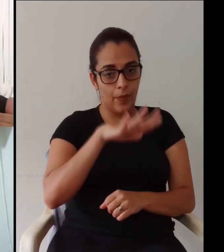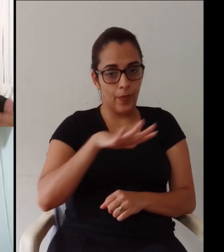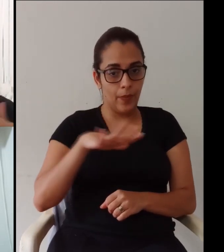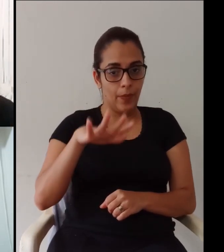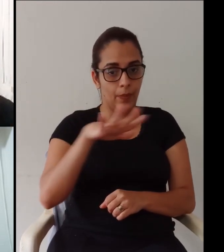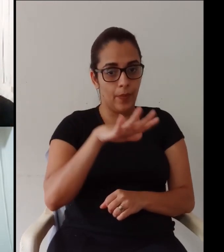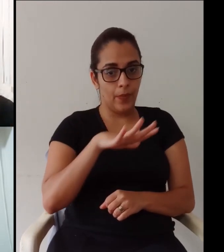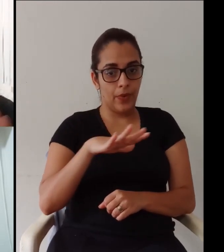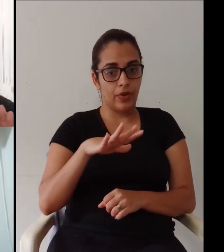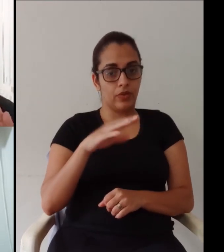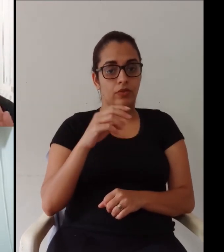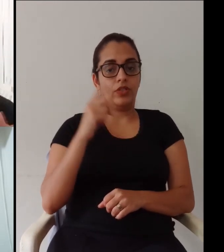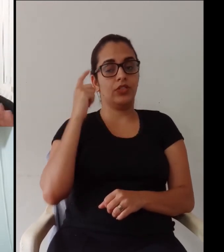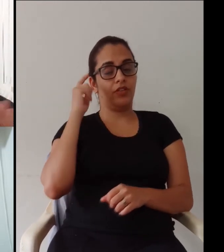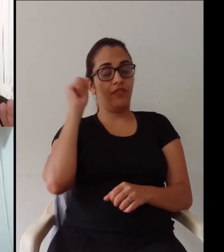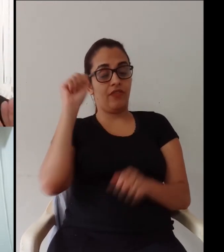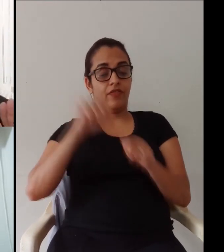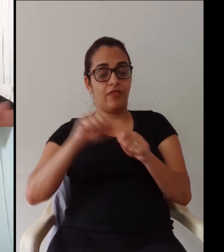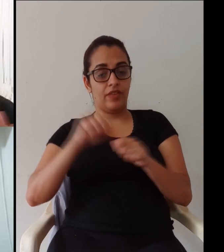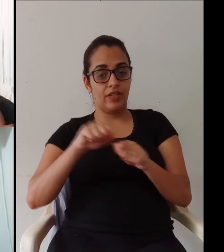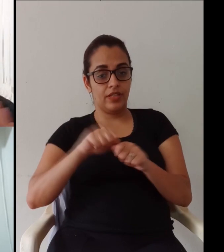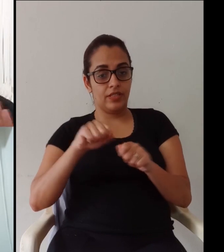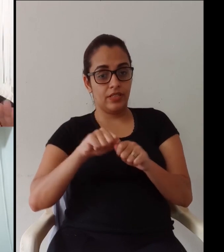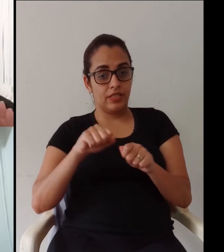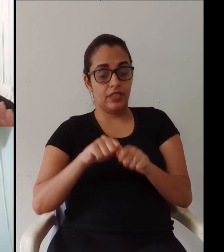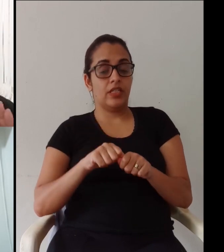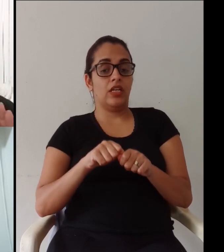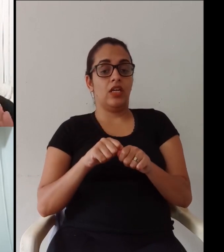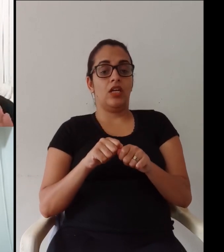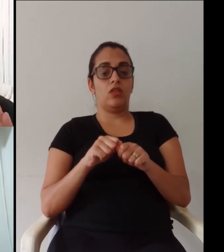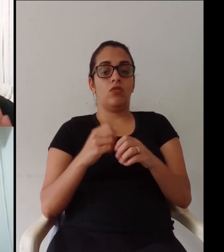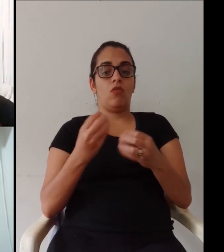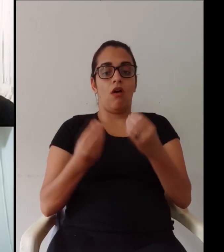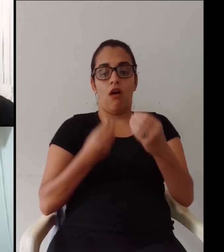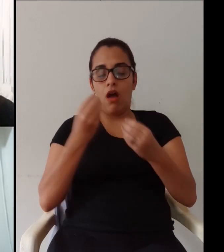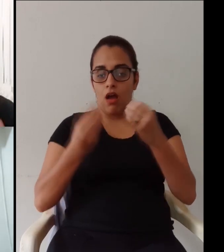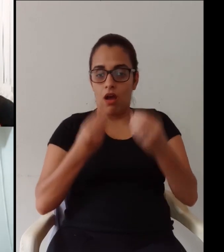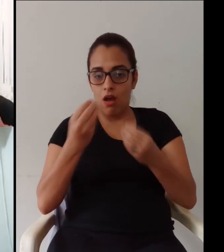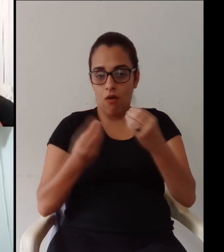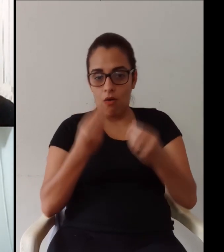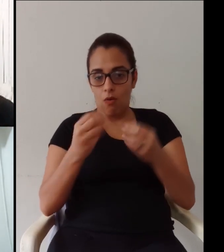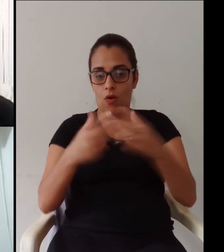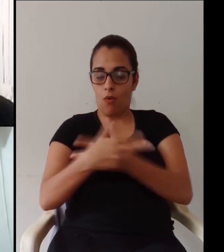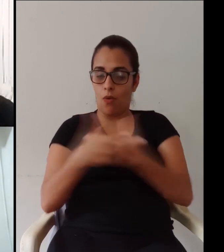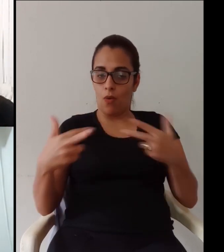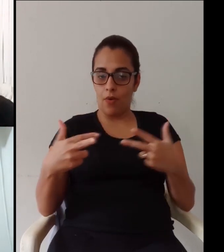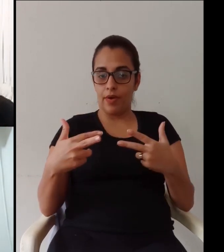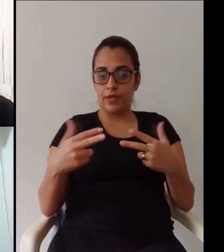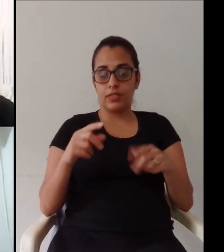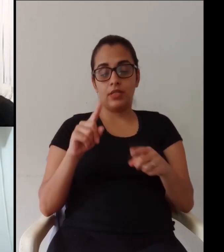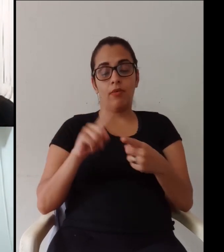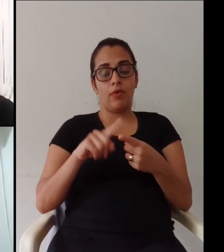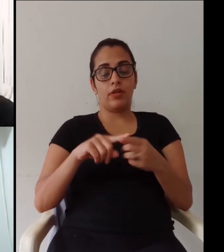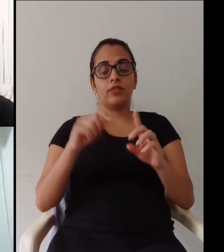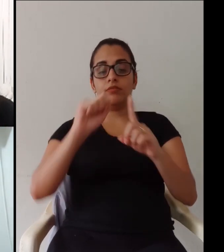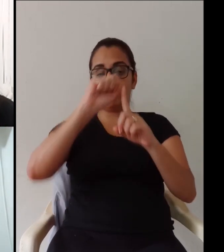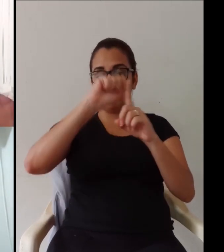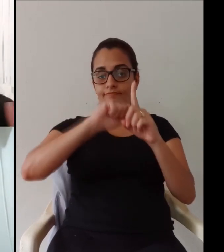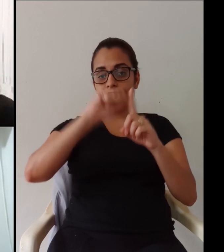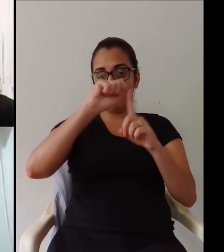todas as legislações que a gente estão respaldando nesse momento é pra ter atividade não presencial por